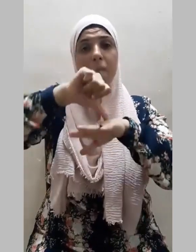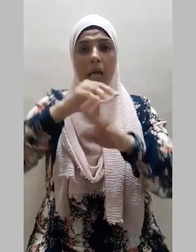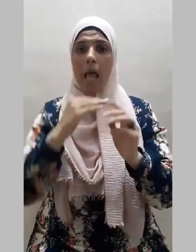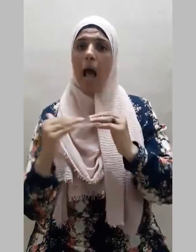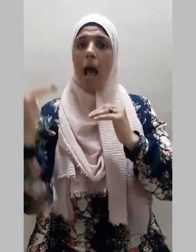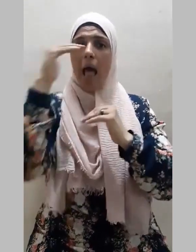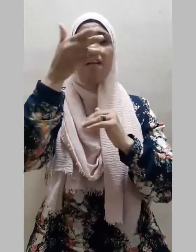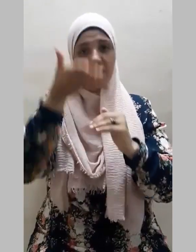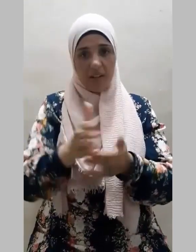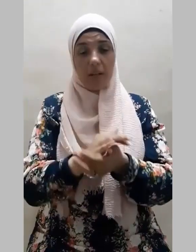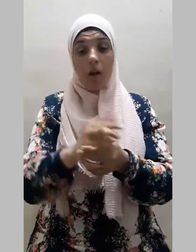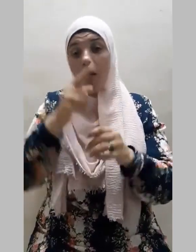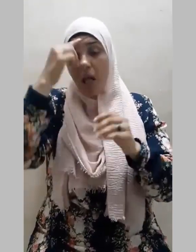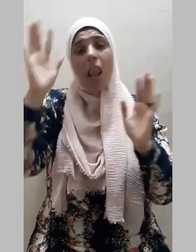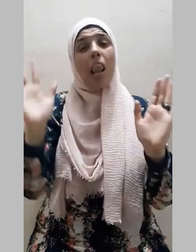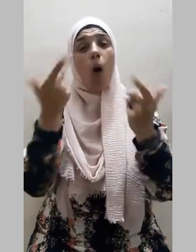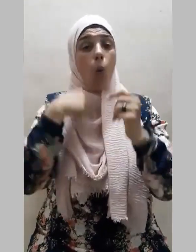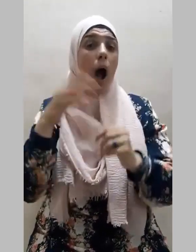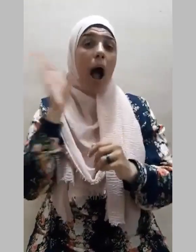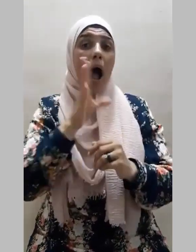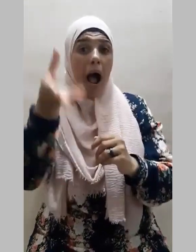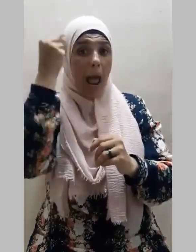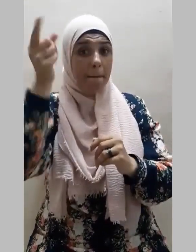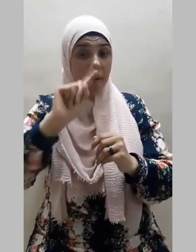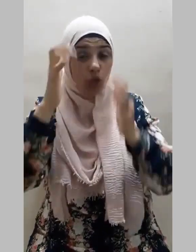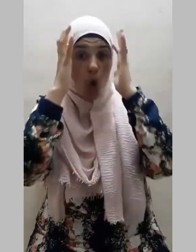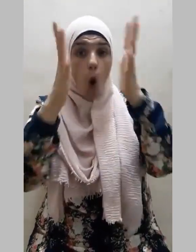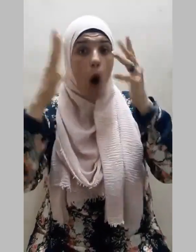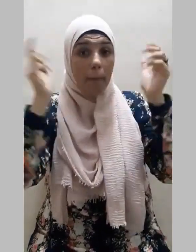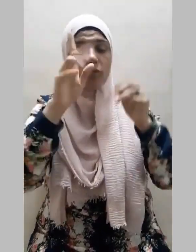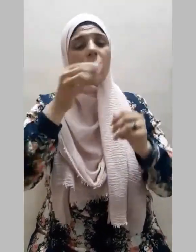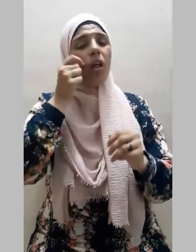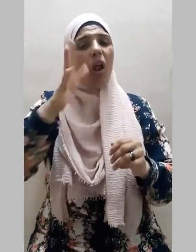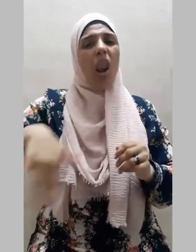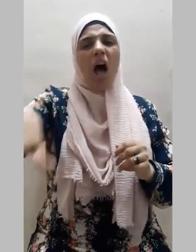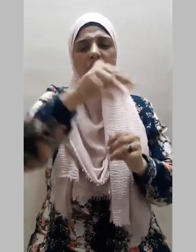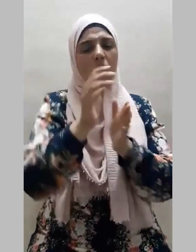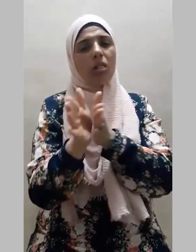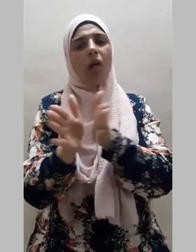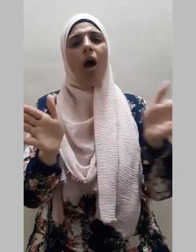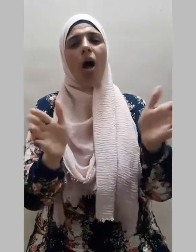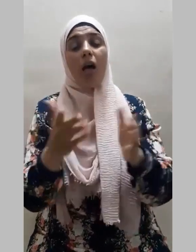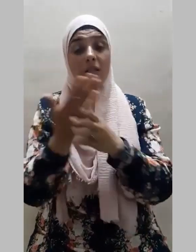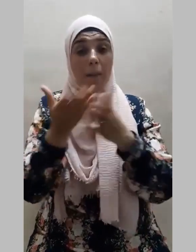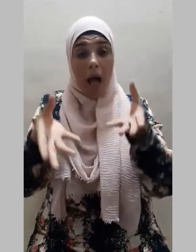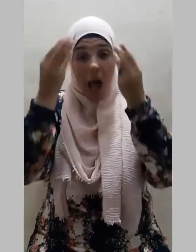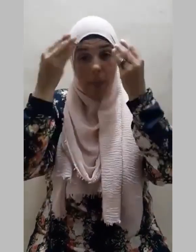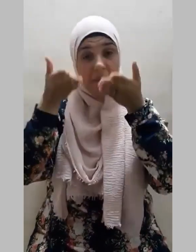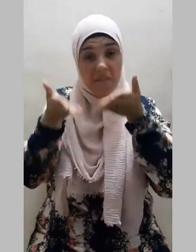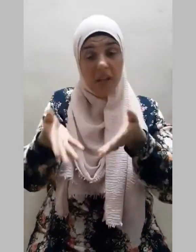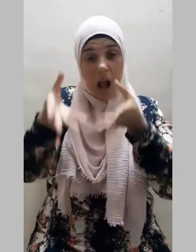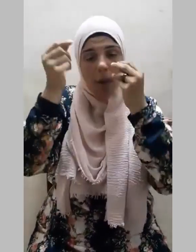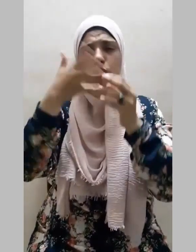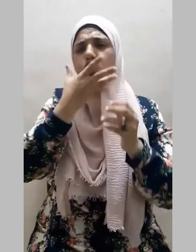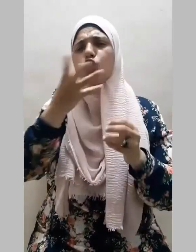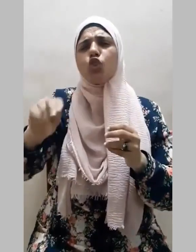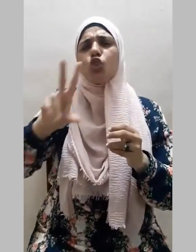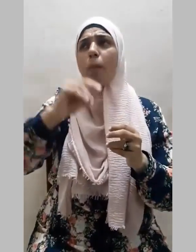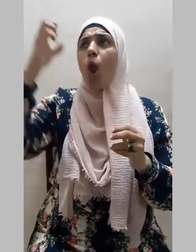فلولا العلم والعلماء لظل الناس فالعلم نور يبصر به